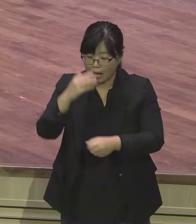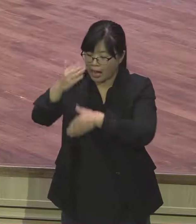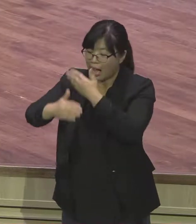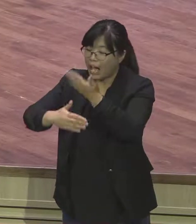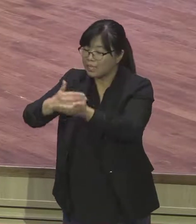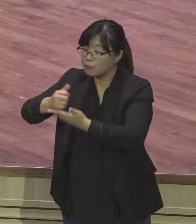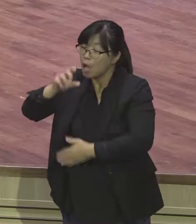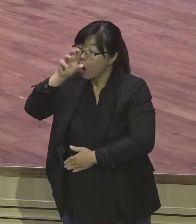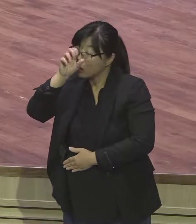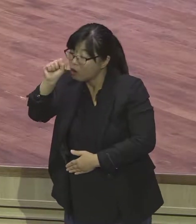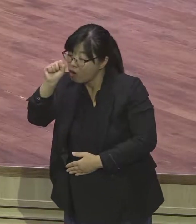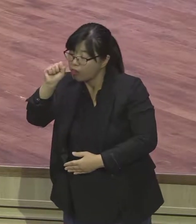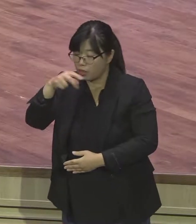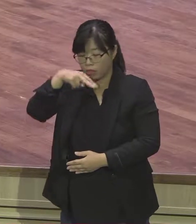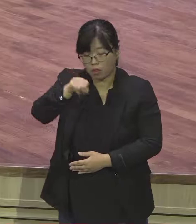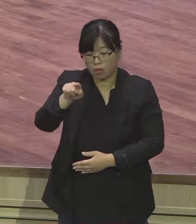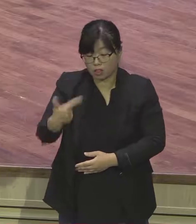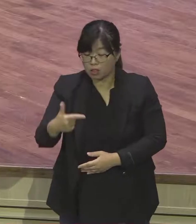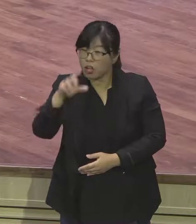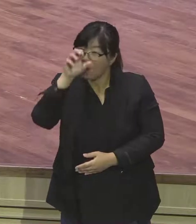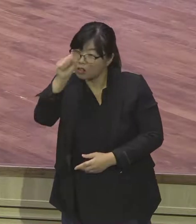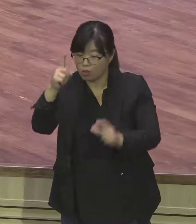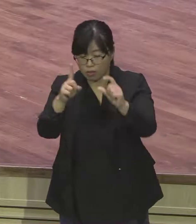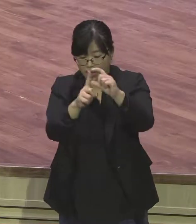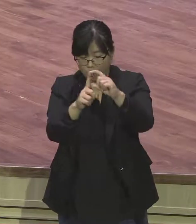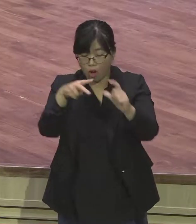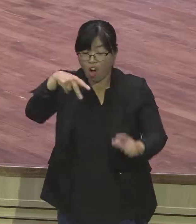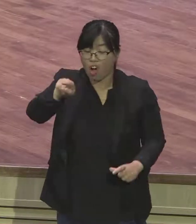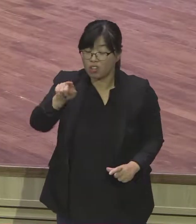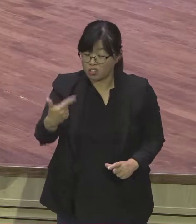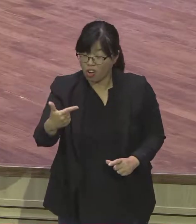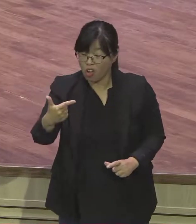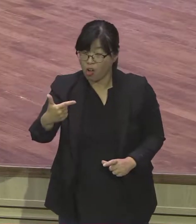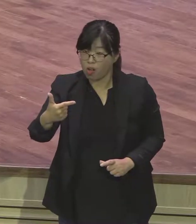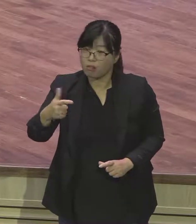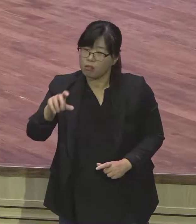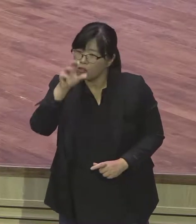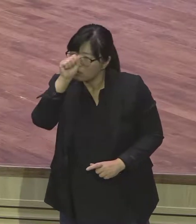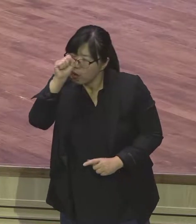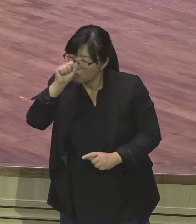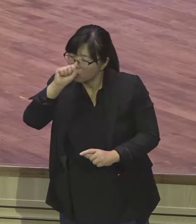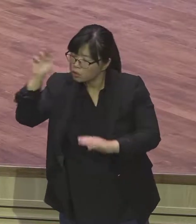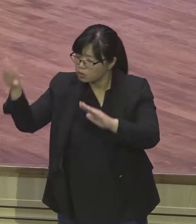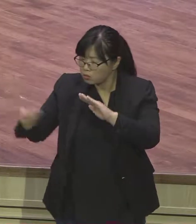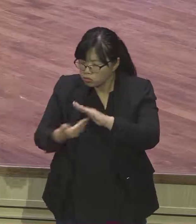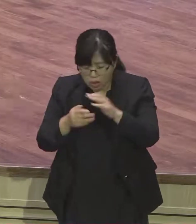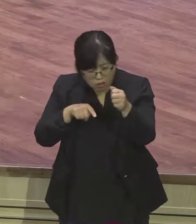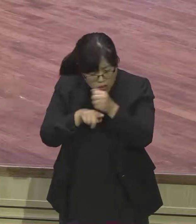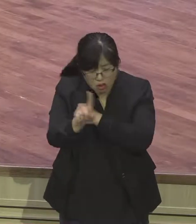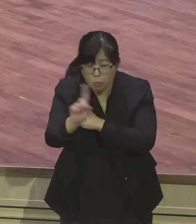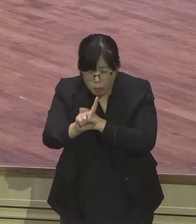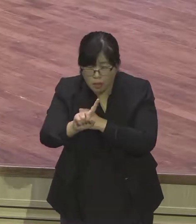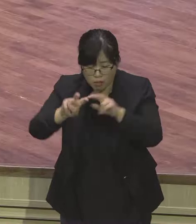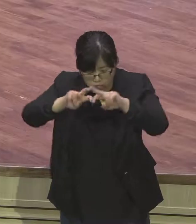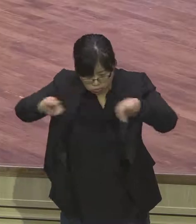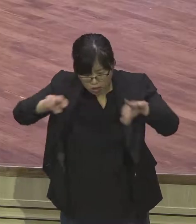선한 일의 핵심 은약적 성취 구속사 성취 우리가 이런 생명살림에